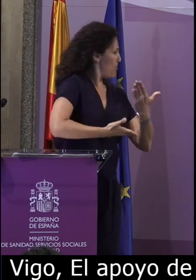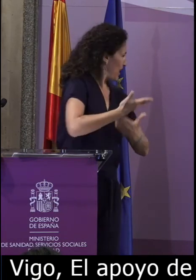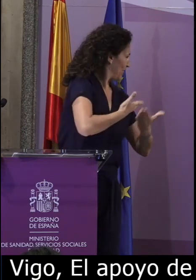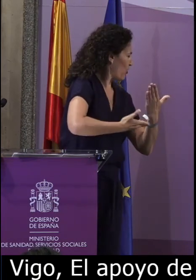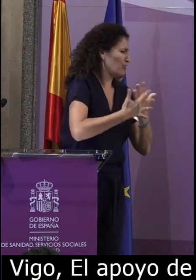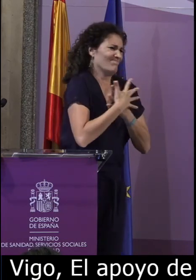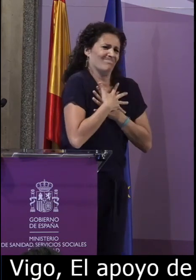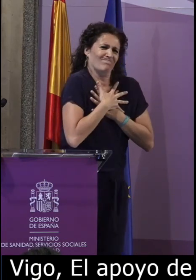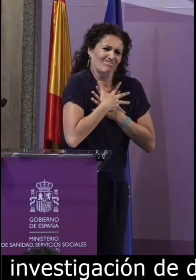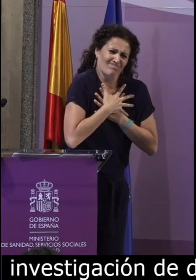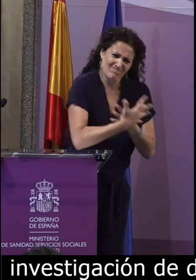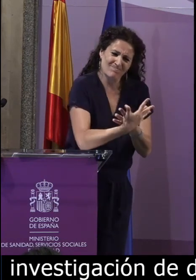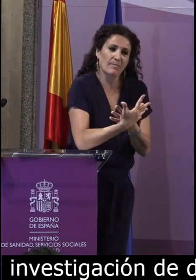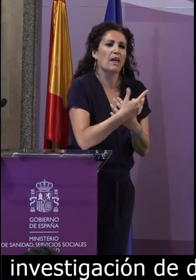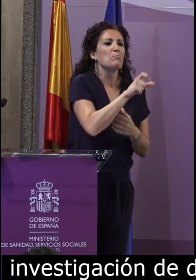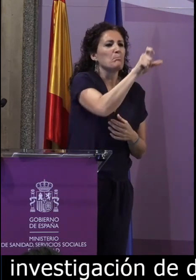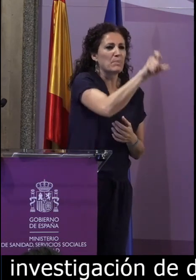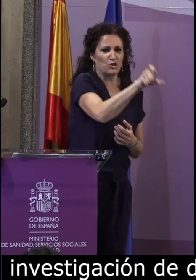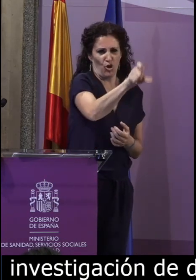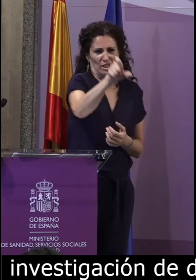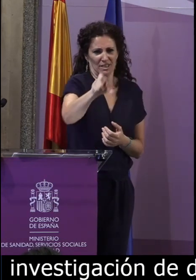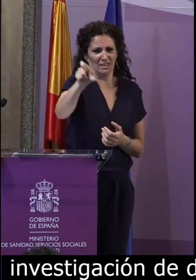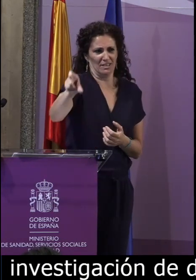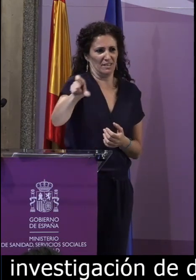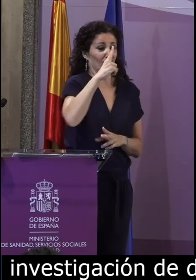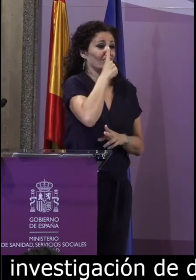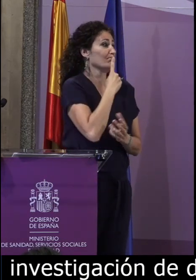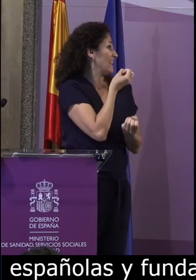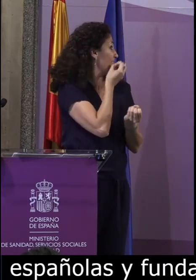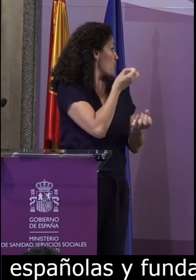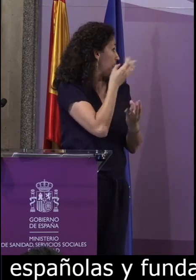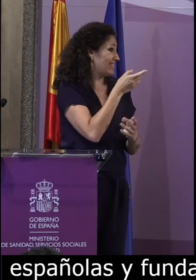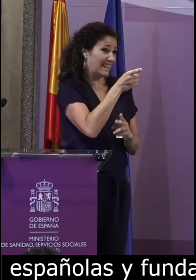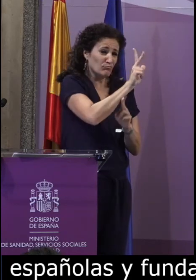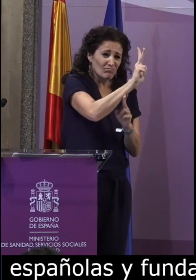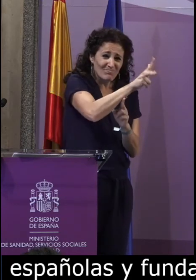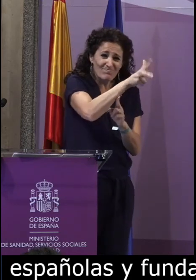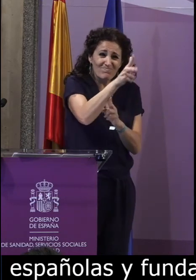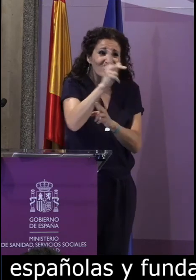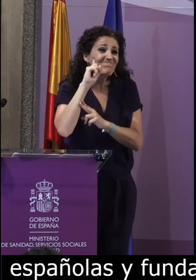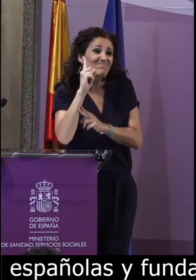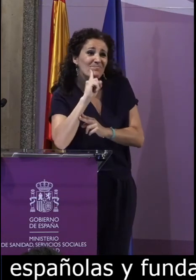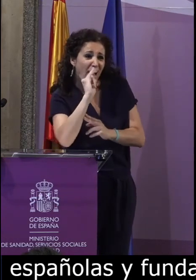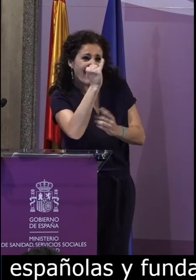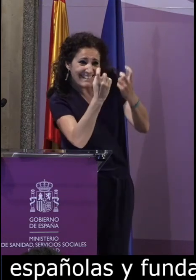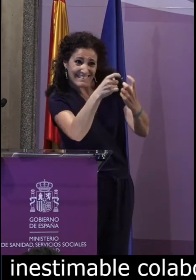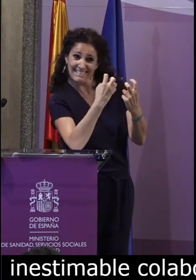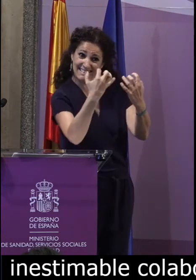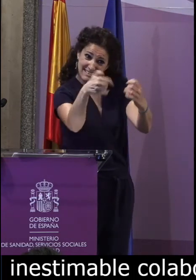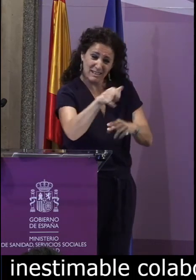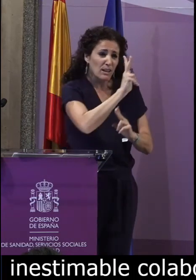y fundamentalmente con la inestimable colaboración de las personas que de manera desinteresada estos